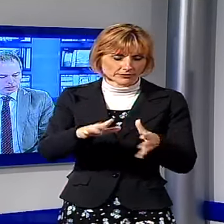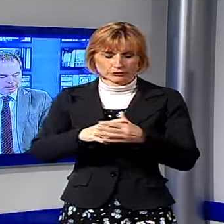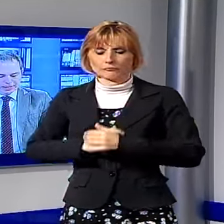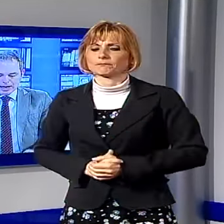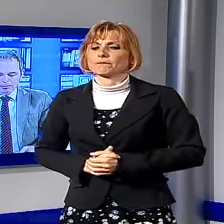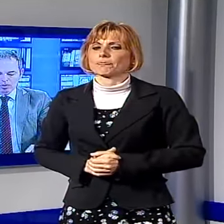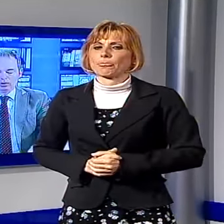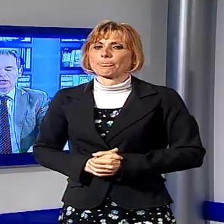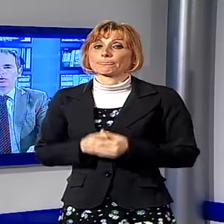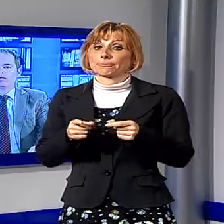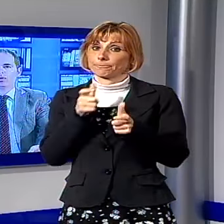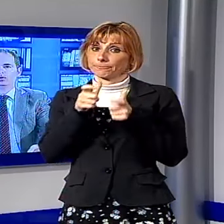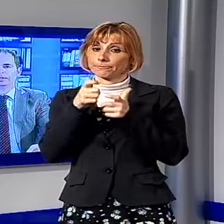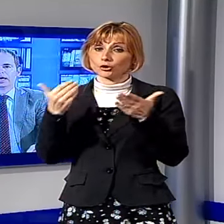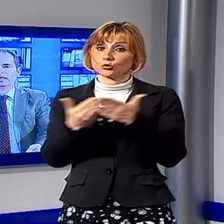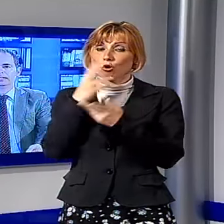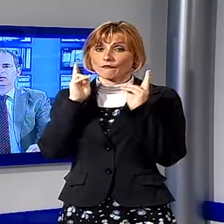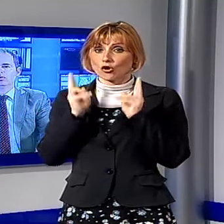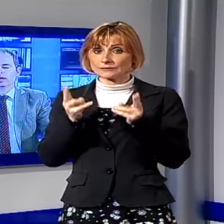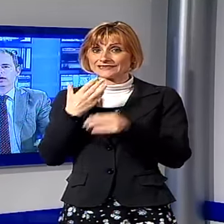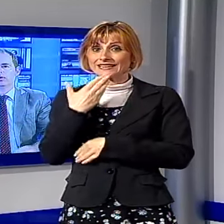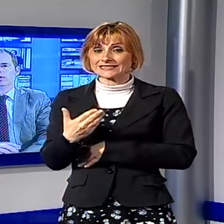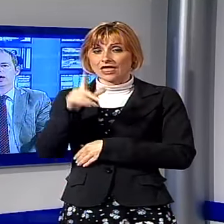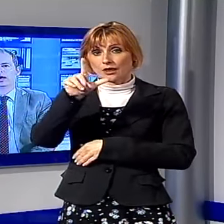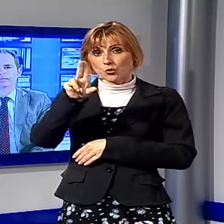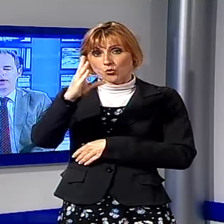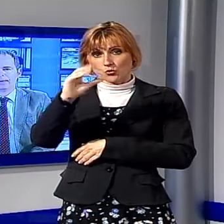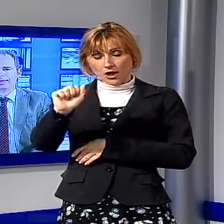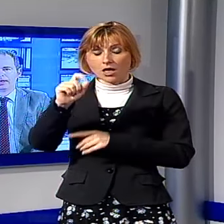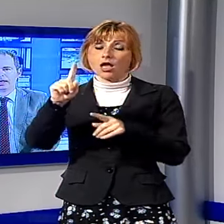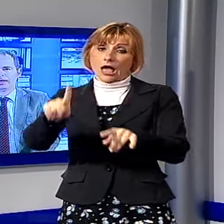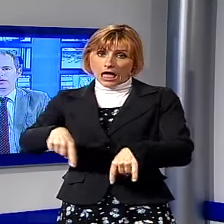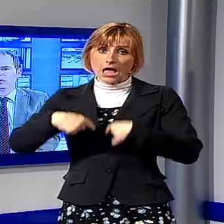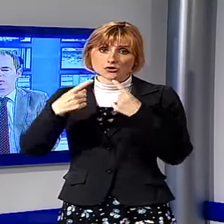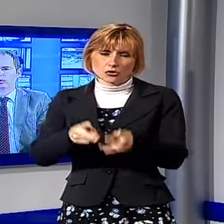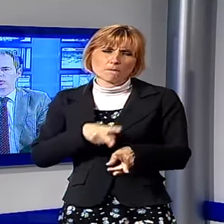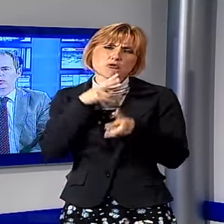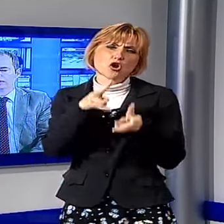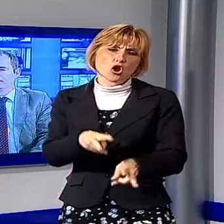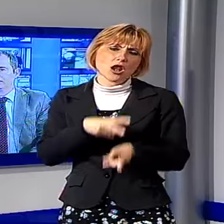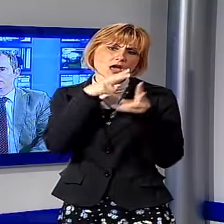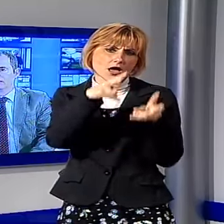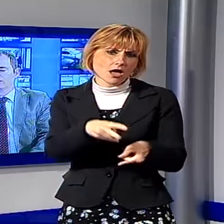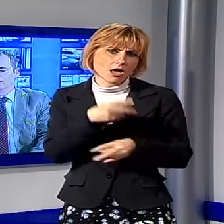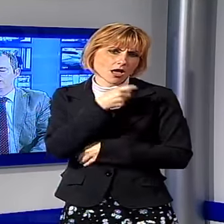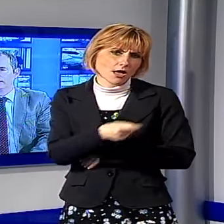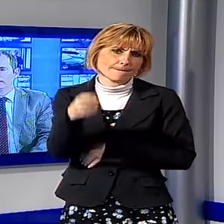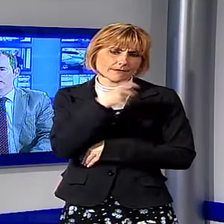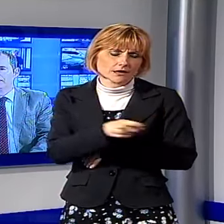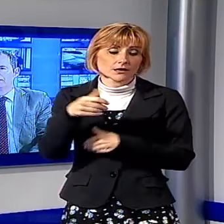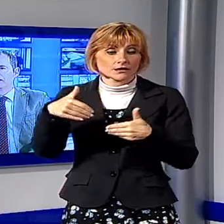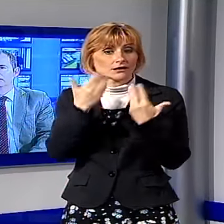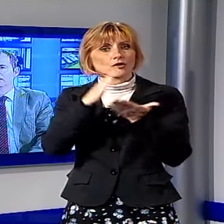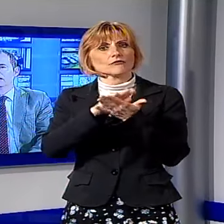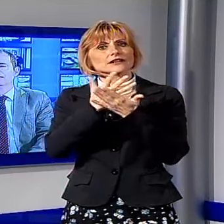parliamo del nuovo ospedale San Luca, ancora polemiche in corso. Questa mattina c'è stata una conferenza